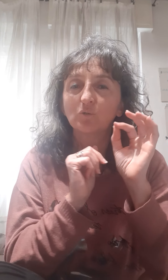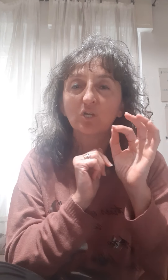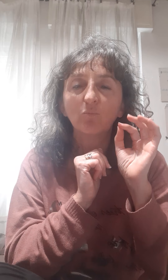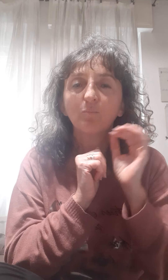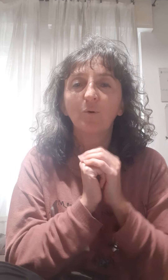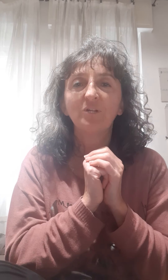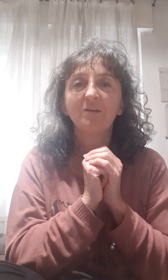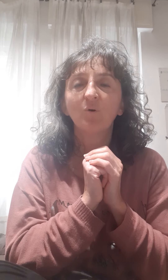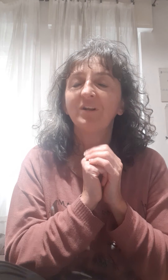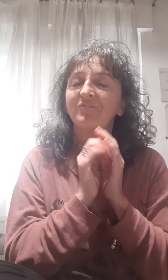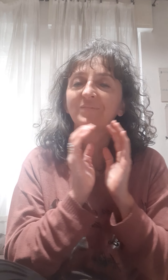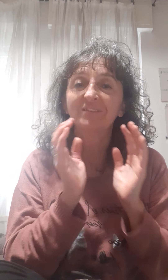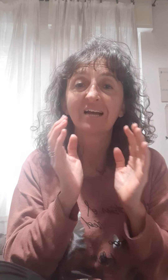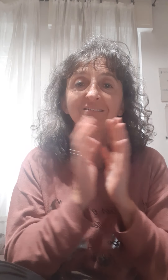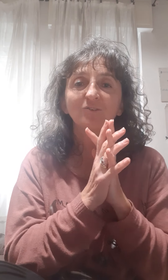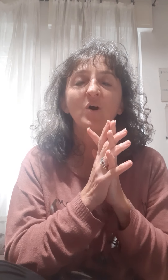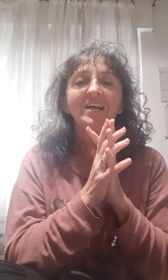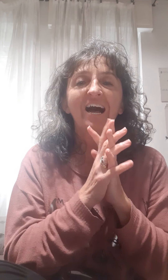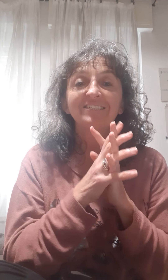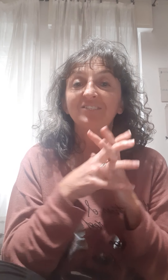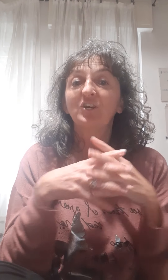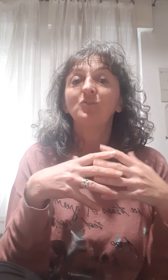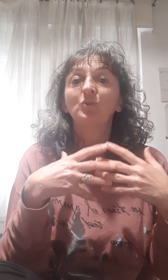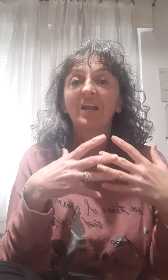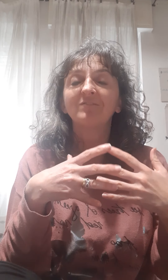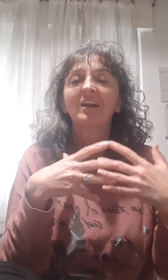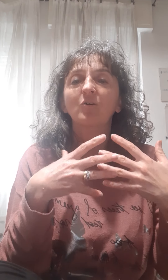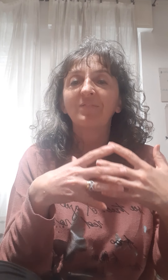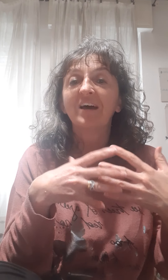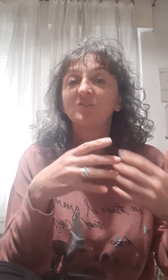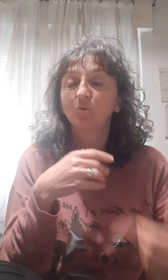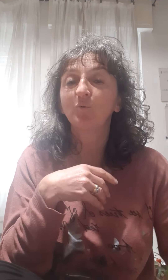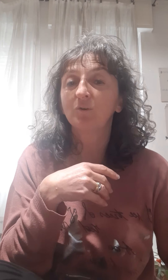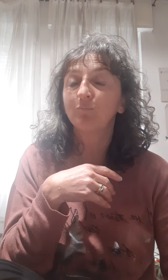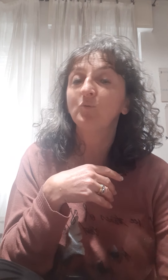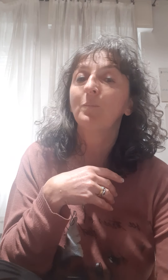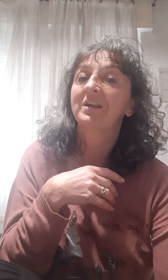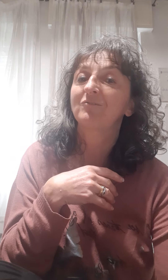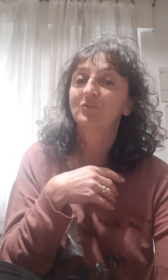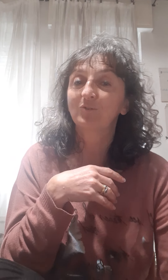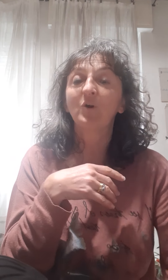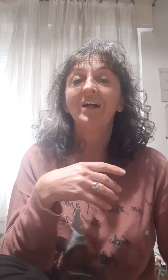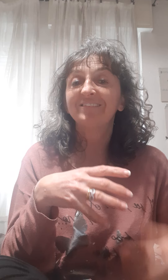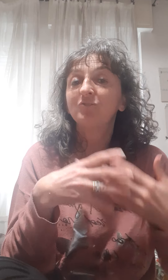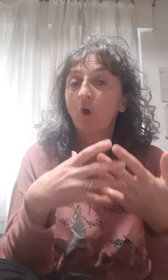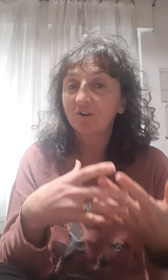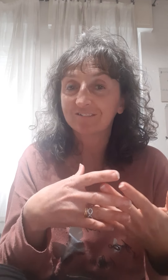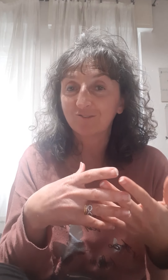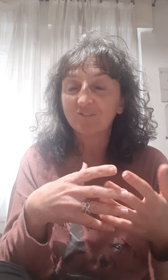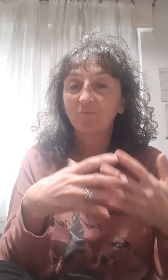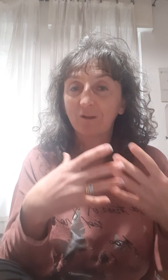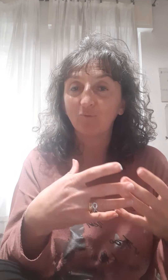aggiungiamo un po' di limone, fantastico, anzi ci aiuterà a dare il suo contributo per il nostro detox, se vogliamo